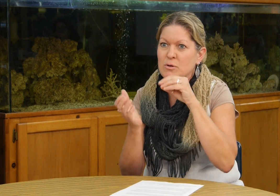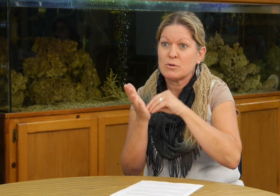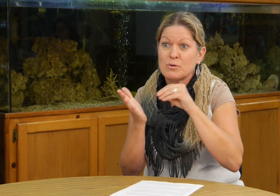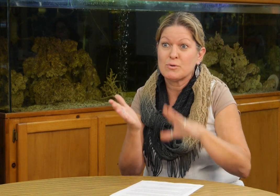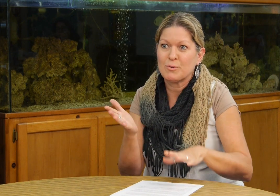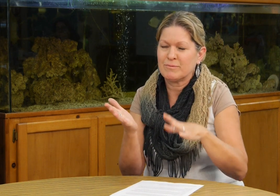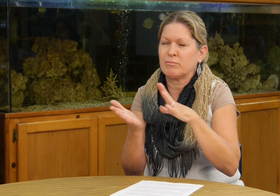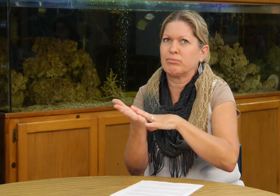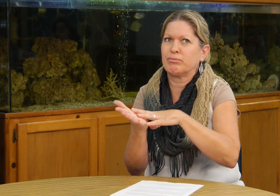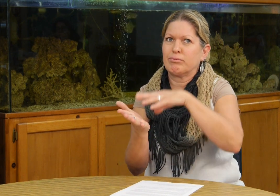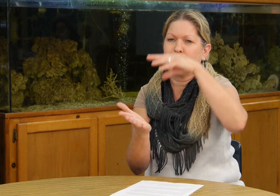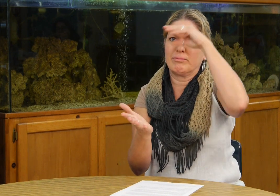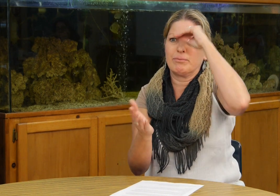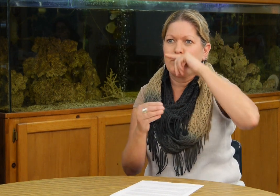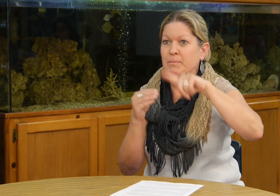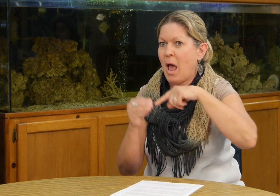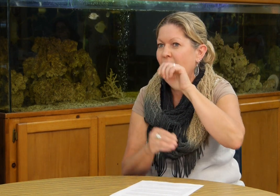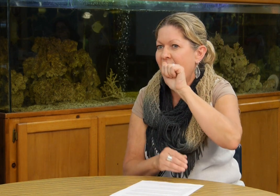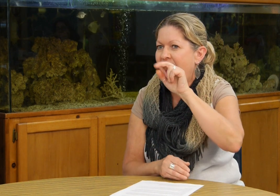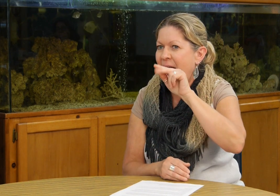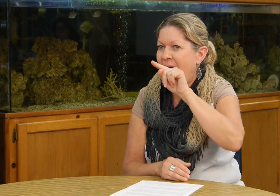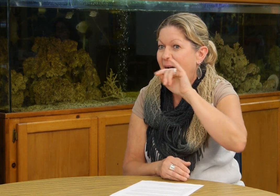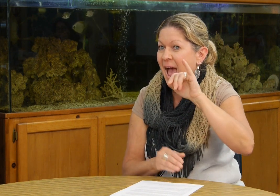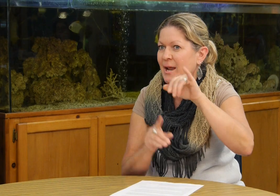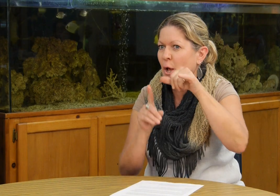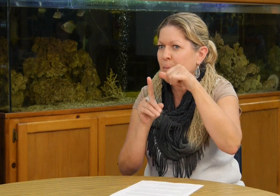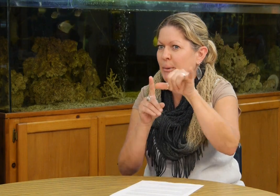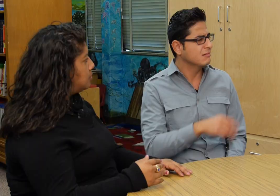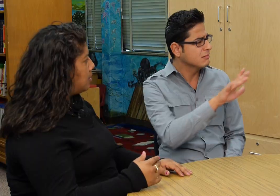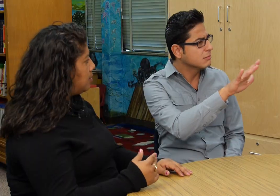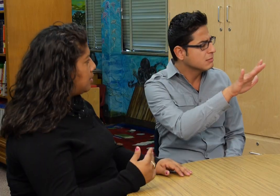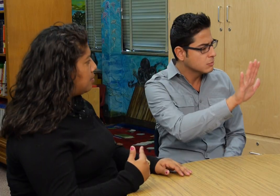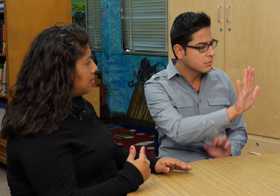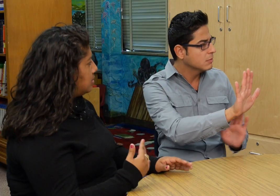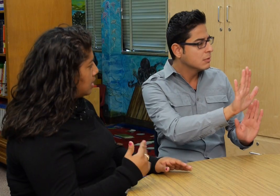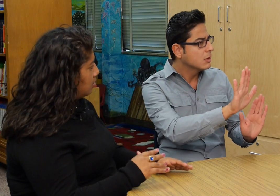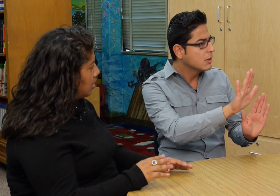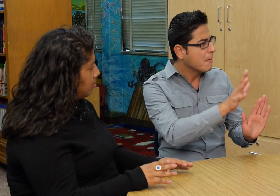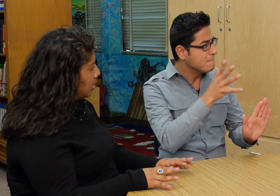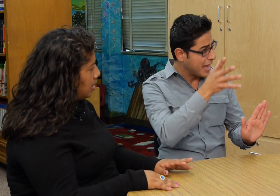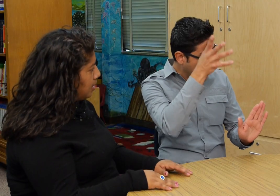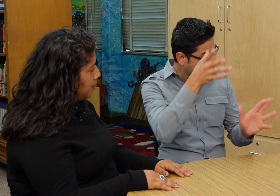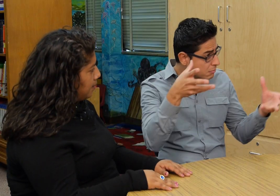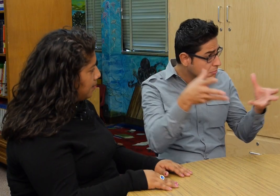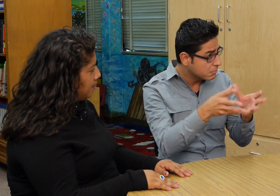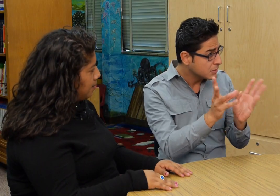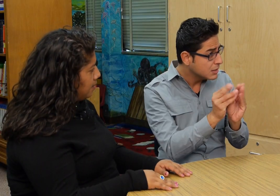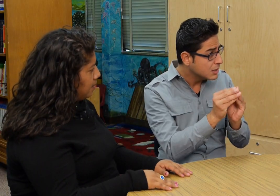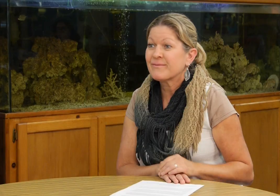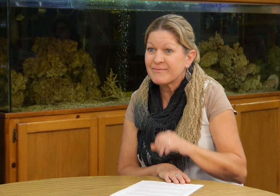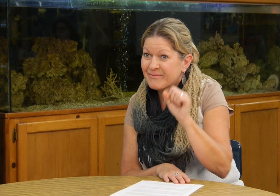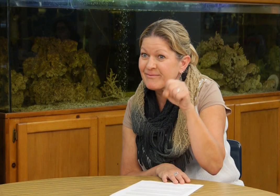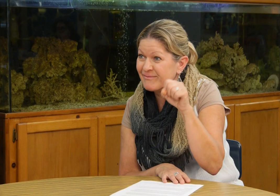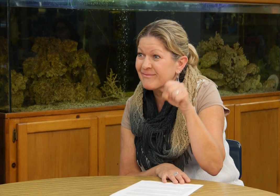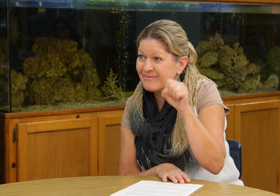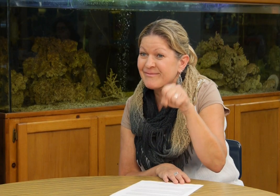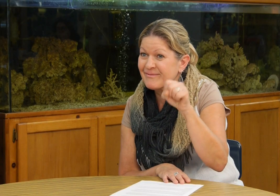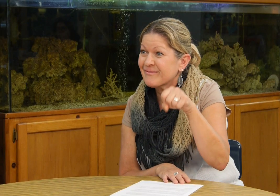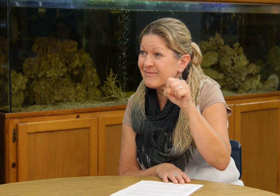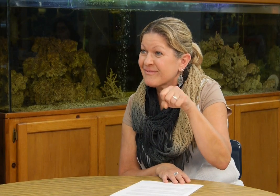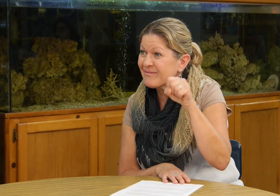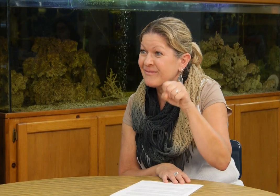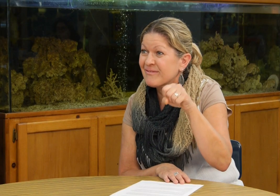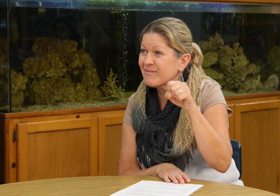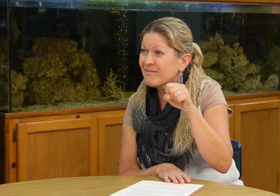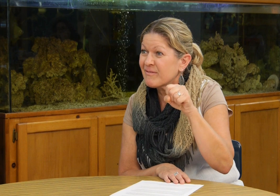reunión con los padres y fue excelente aprendimos bastante padres pero a mí no me avisaron que viniera si